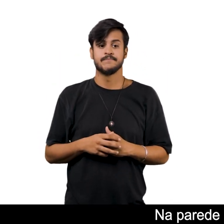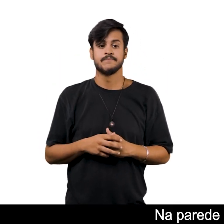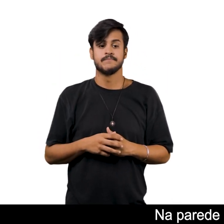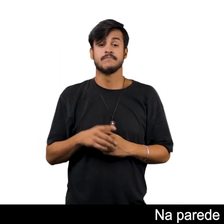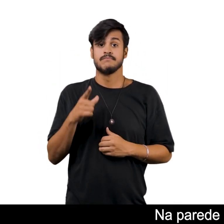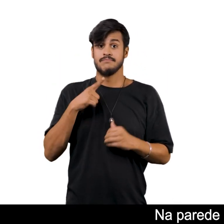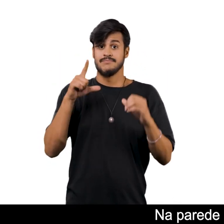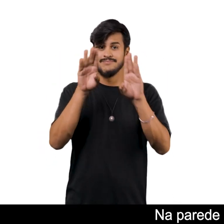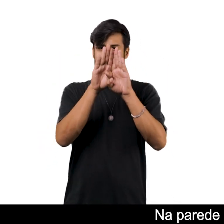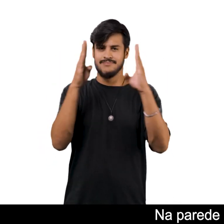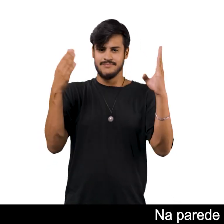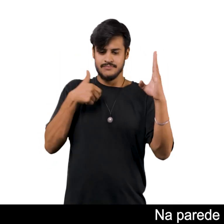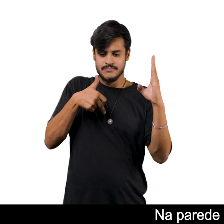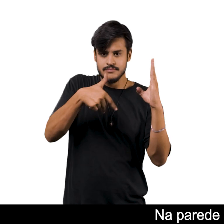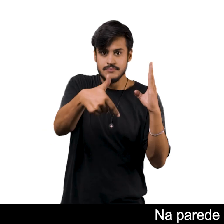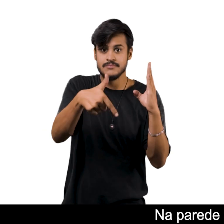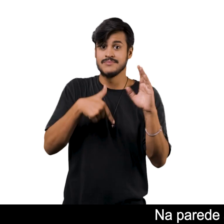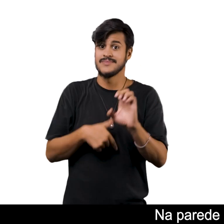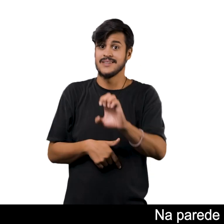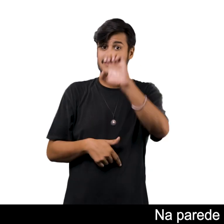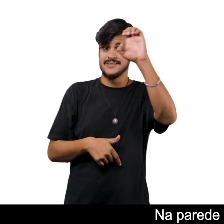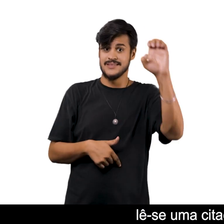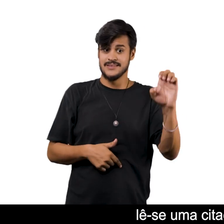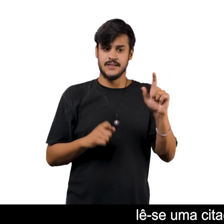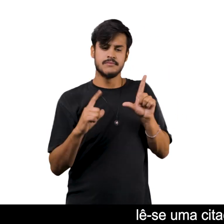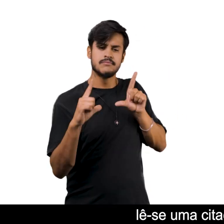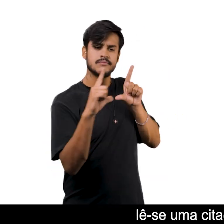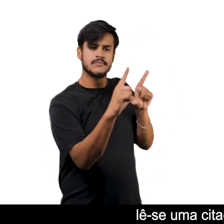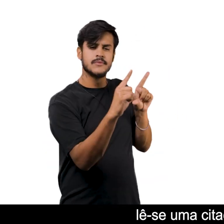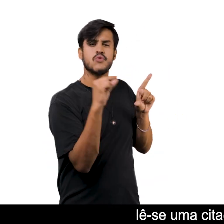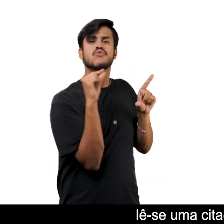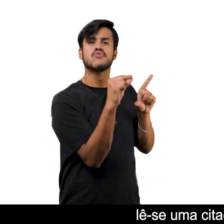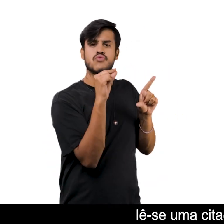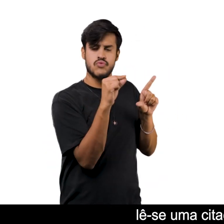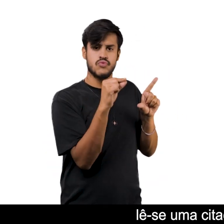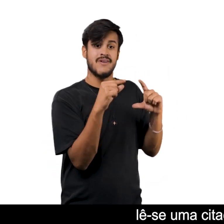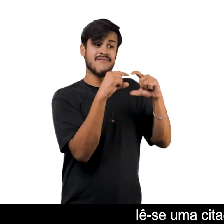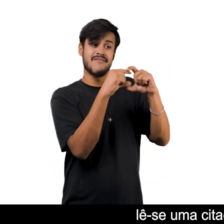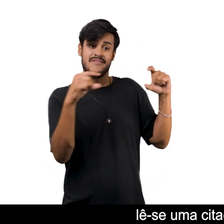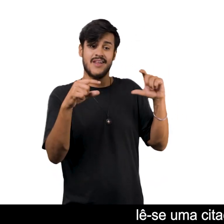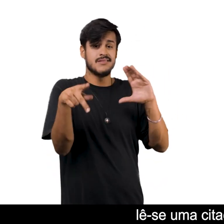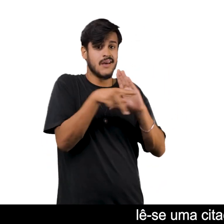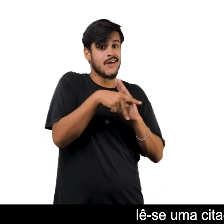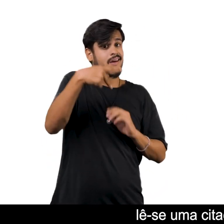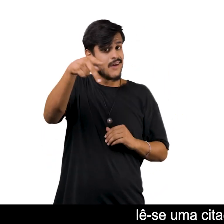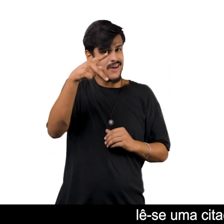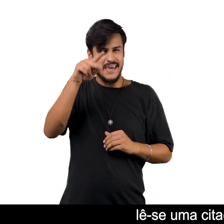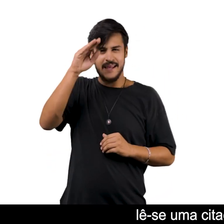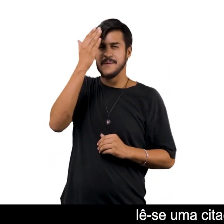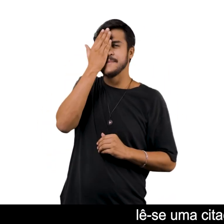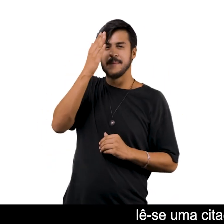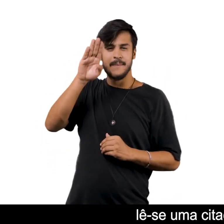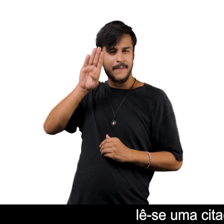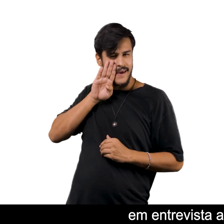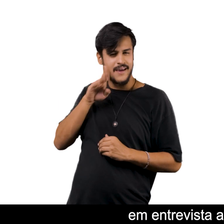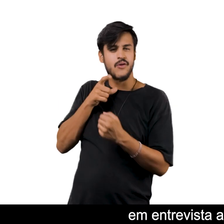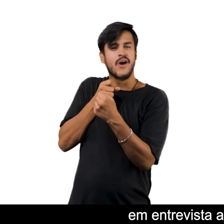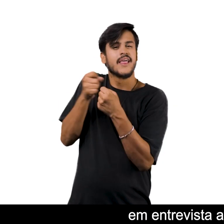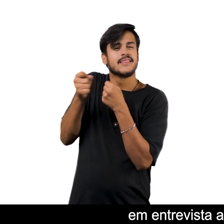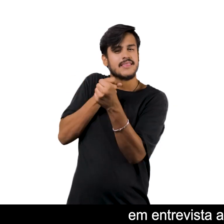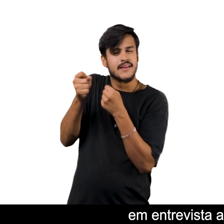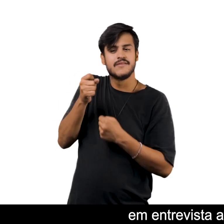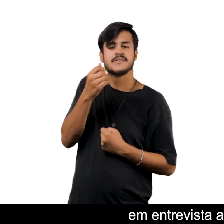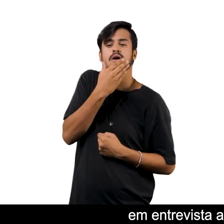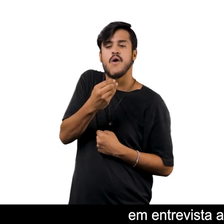Na parede à esquerda De quem entra na sala Lê-se uma citação de Bacon Uma frase dita pelo artista